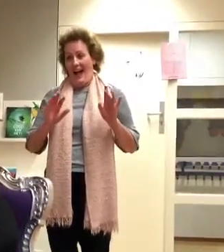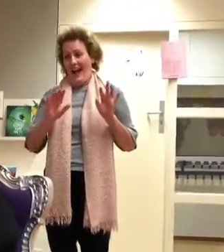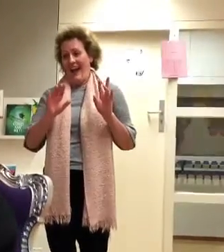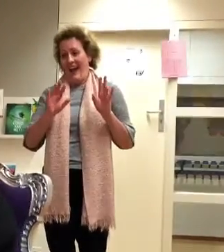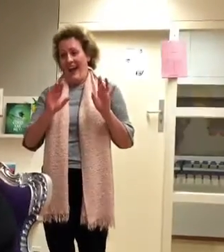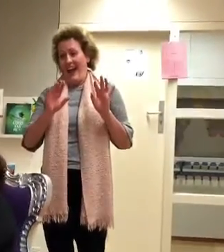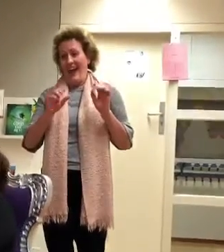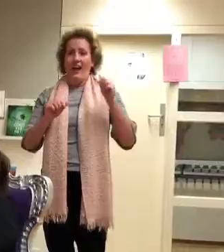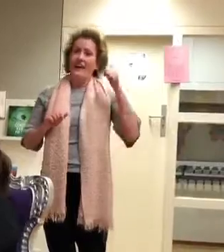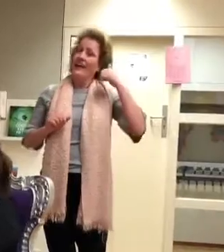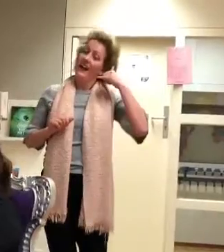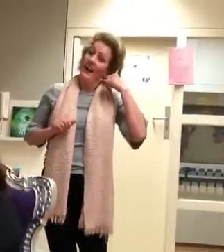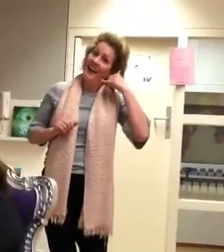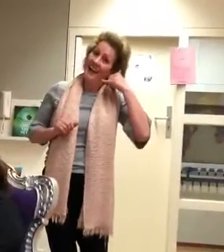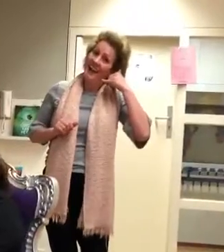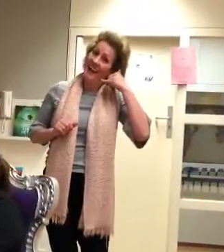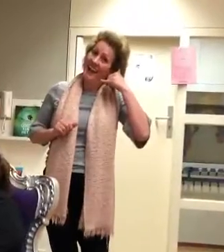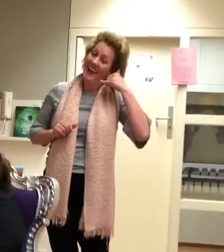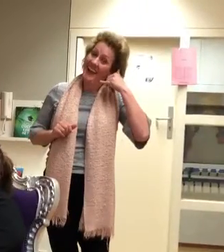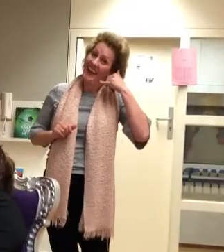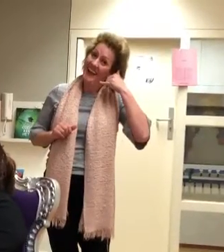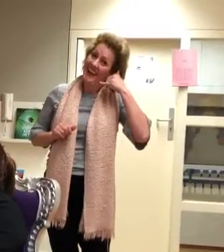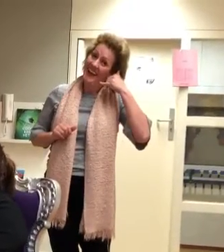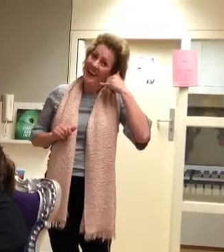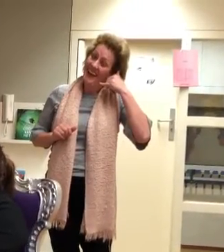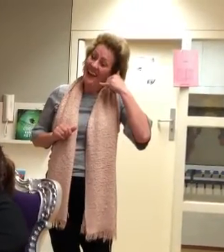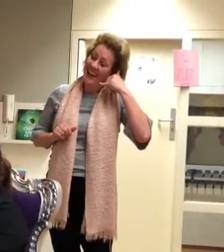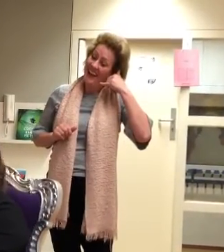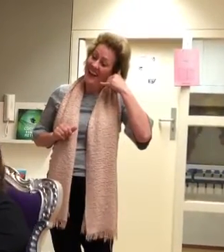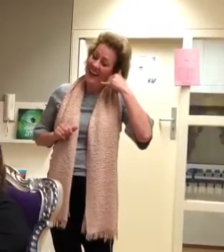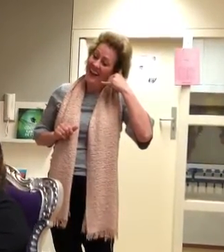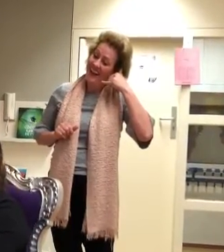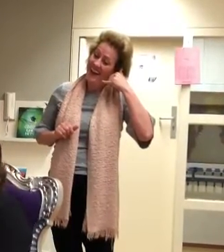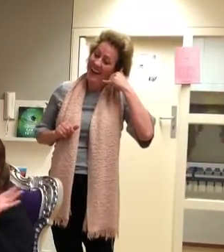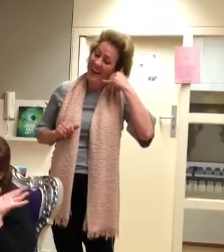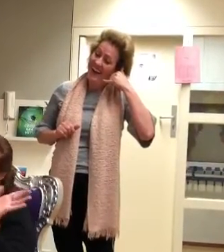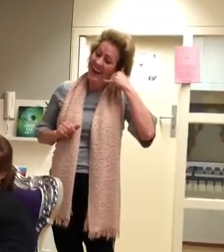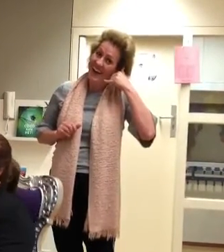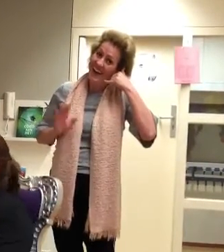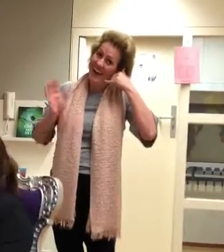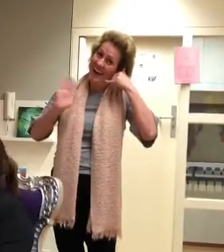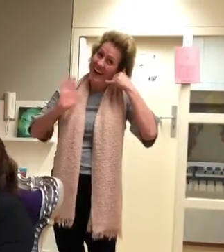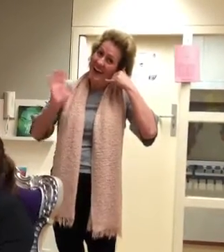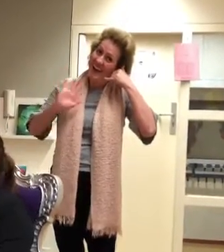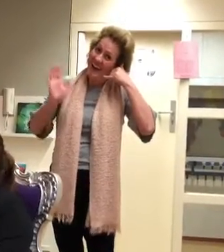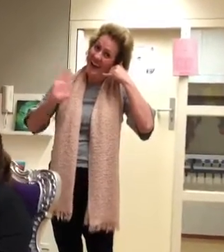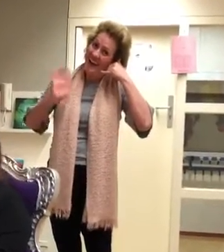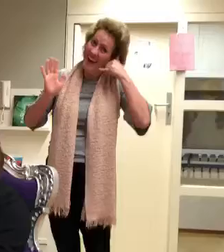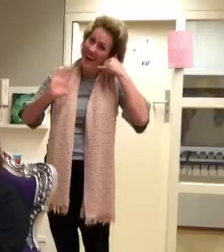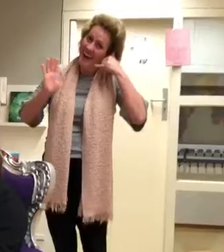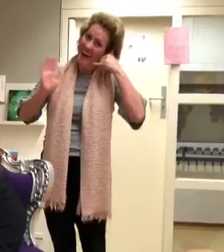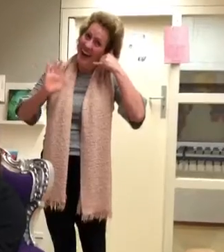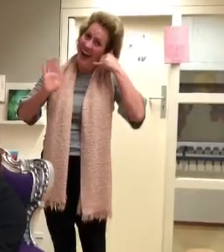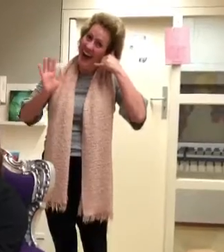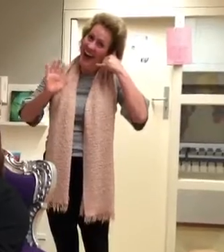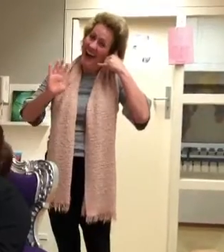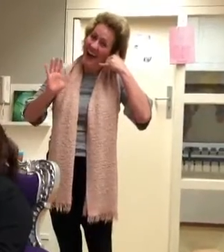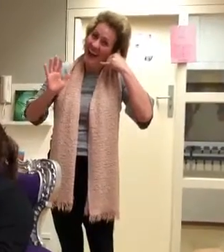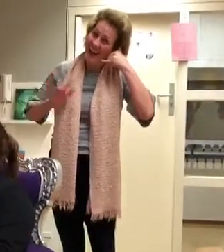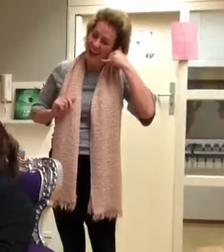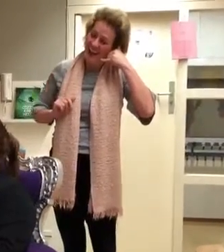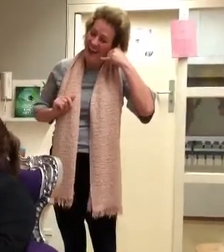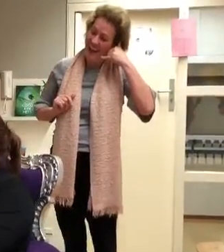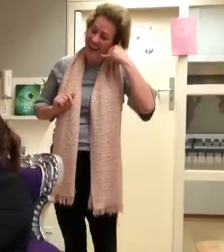Taring! Taring! Taring! Hallo mevrouw! Hallo meneer!